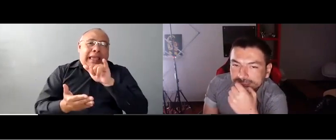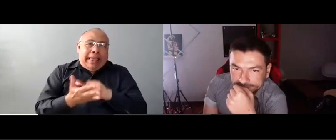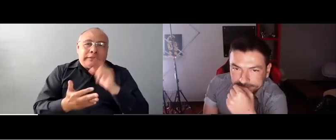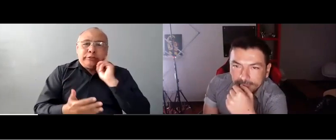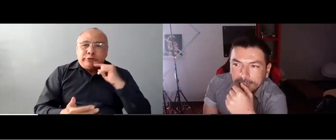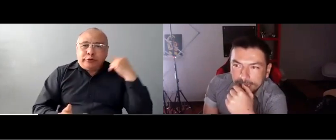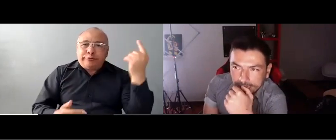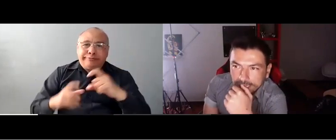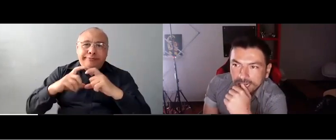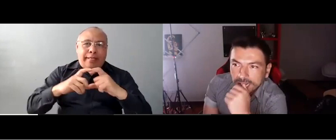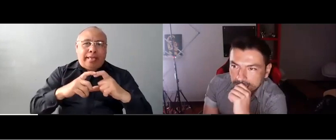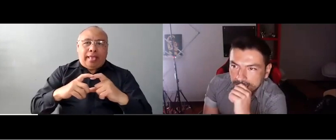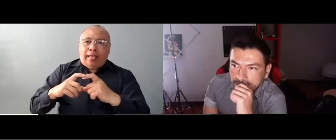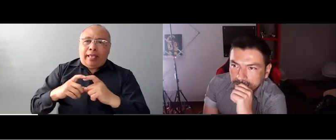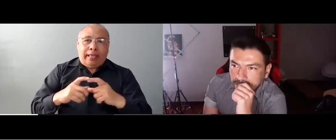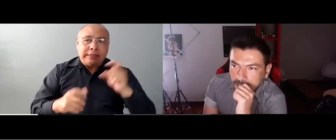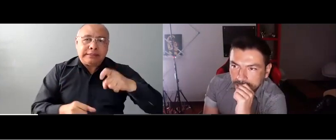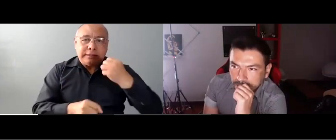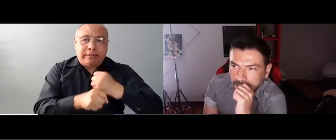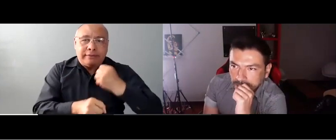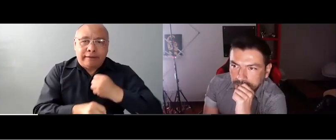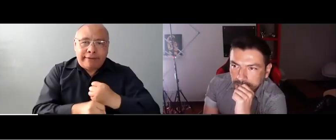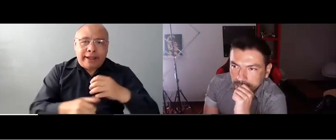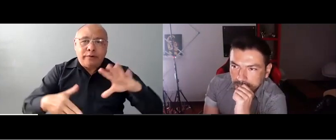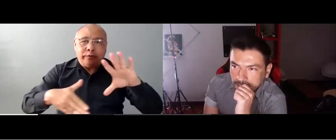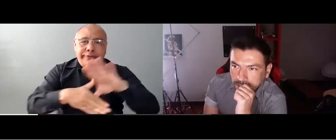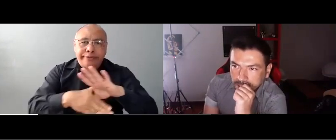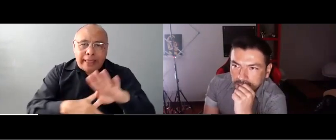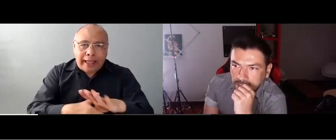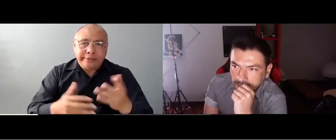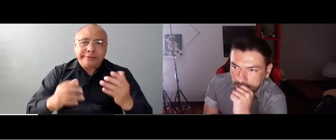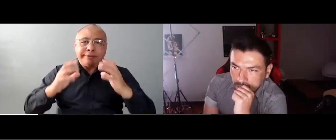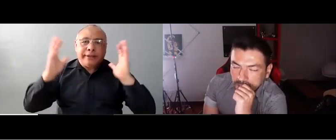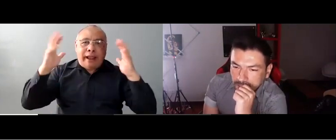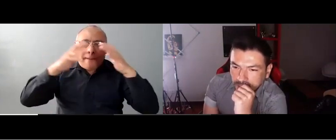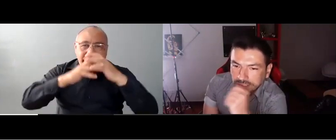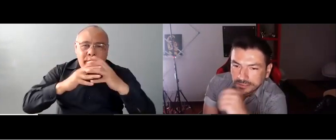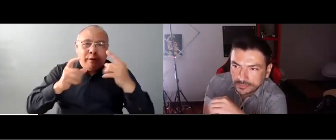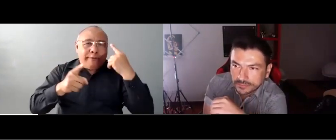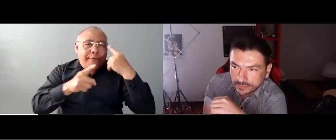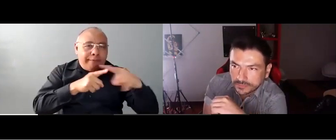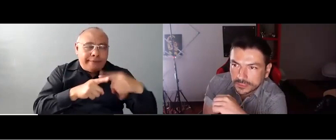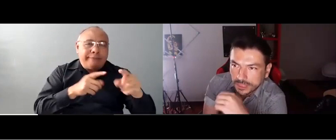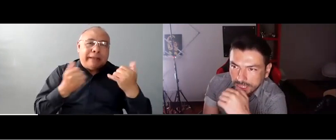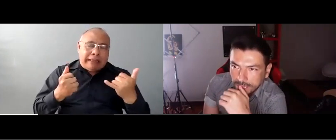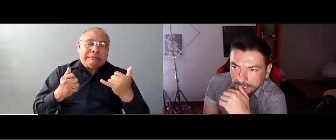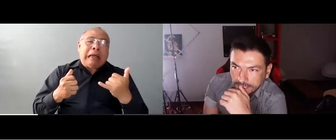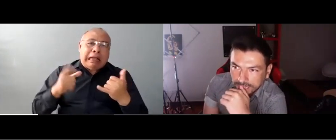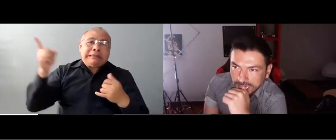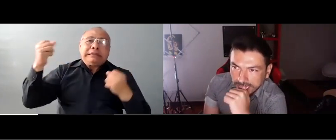99% de estas licencias de conducción de categoría C1, C2 y C3 están vencidas. Son todas